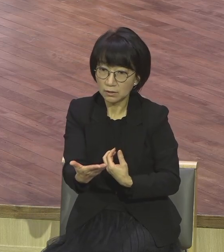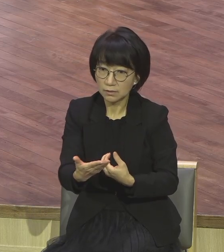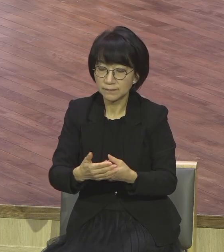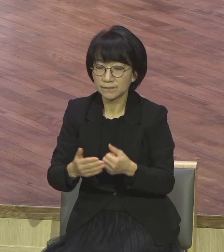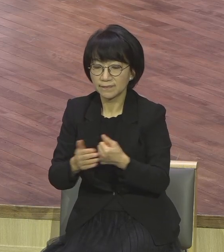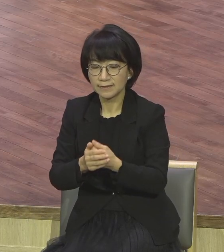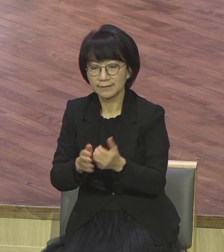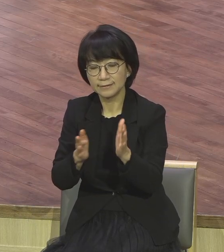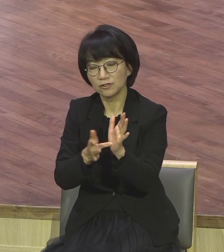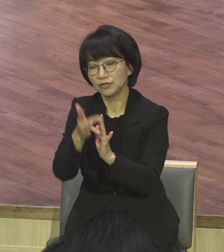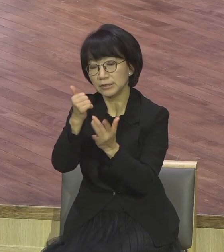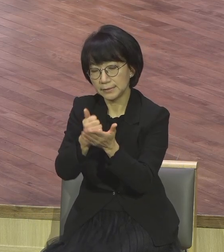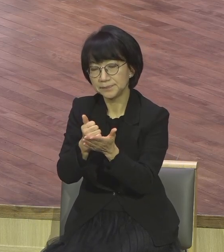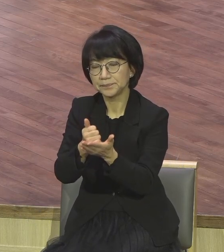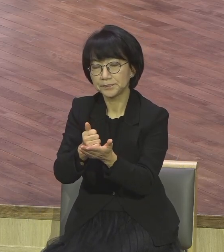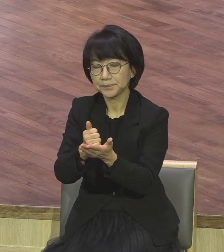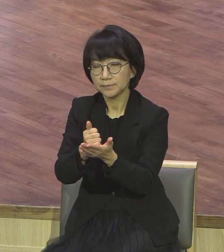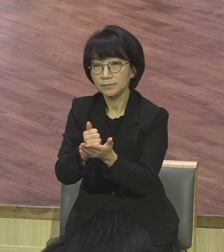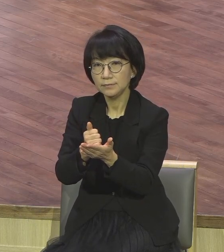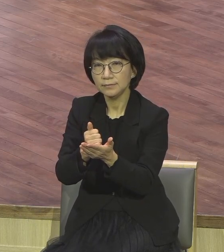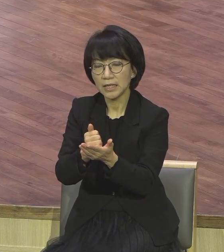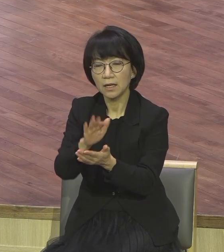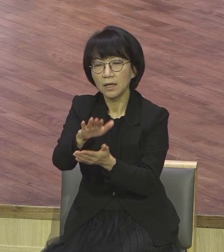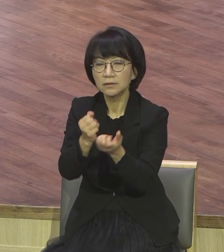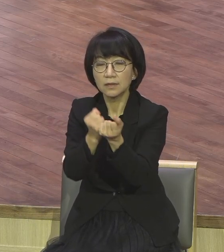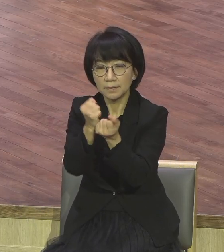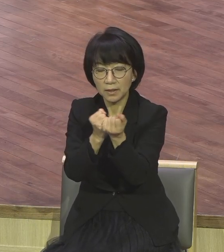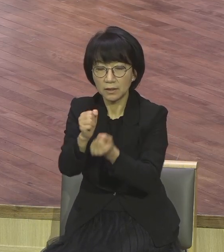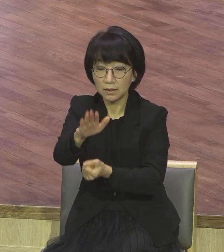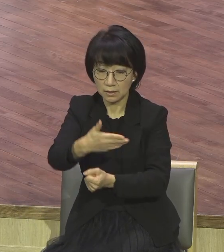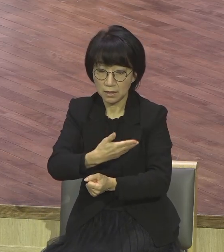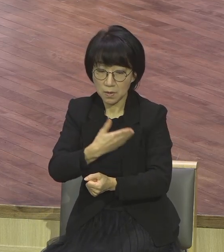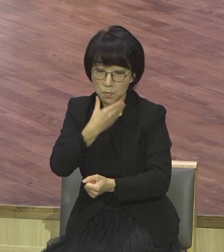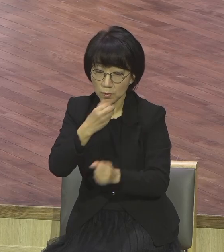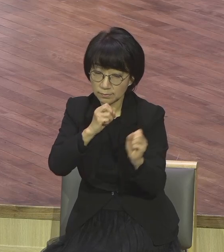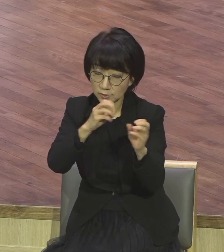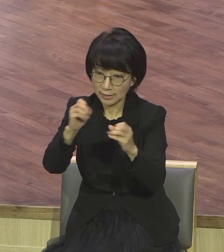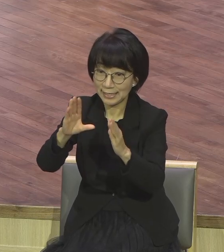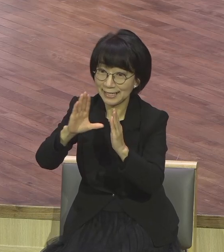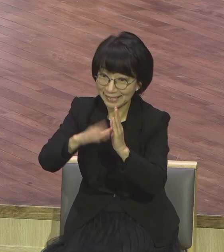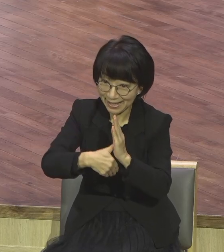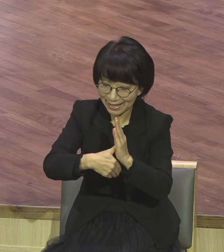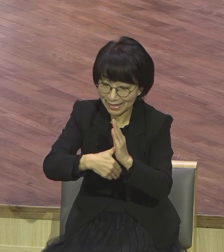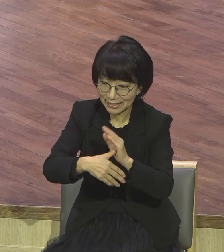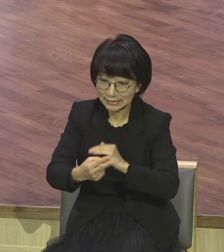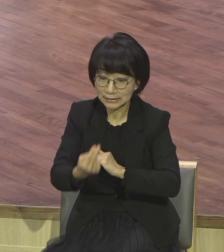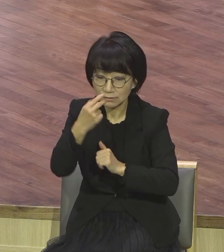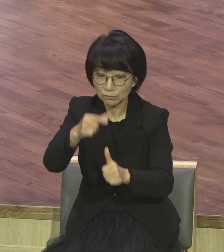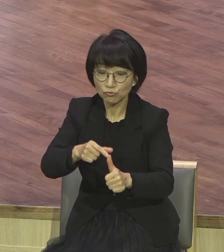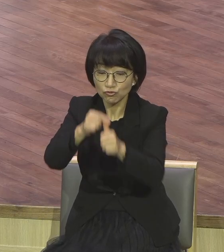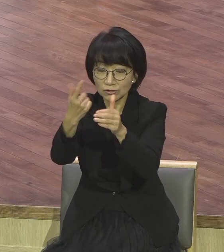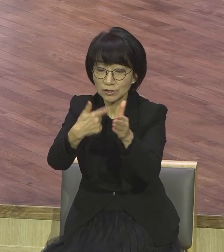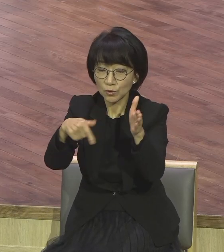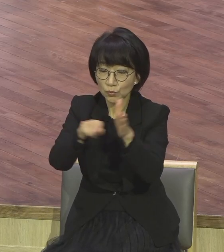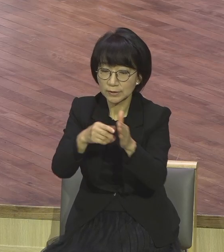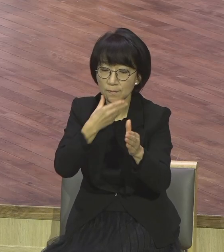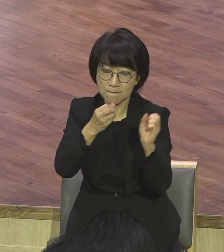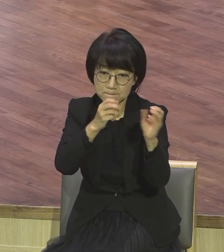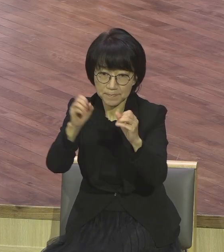비교해서 예수님의 제자들은요. 지혜롭게 생명 살리는 보금을 전하라. 라는 말씀이 여러분은